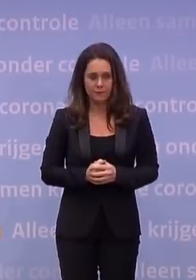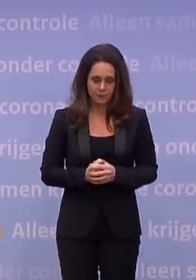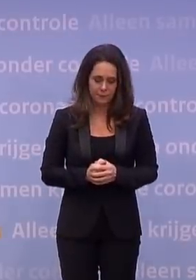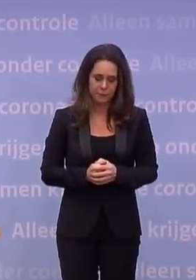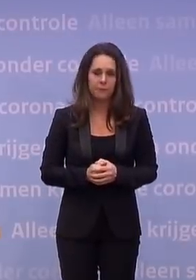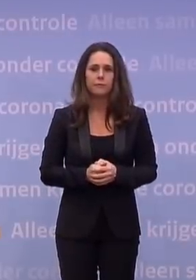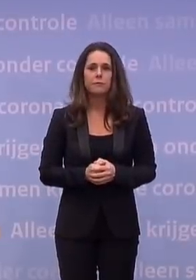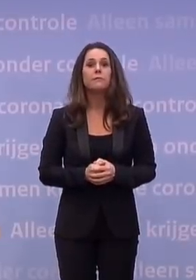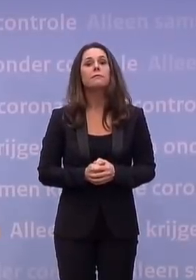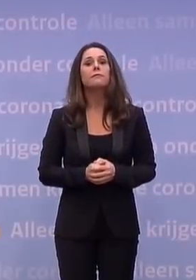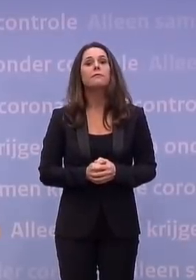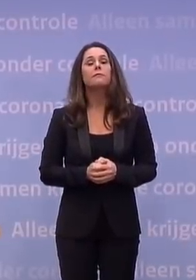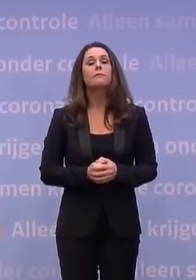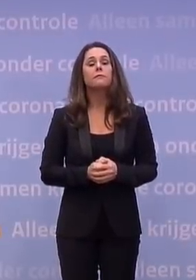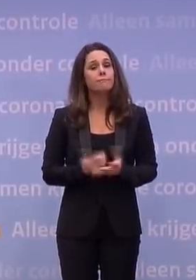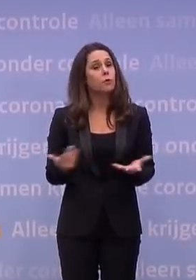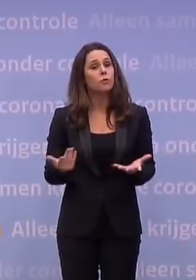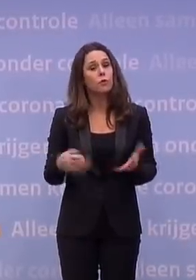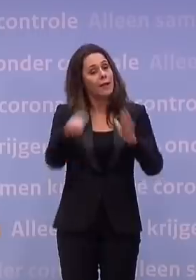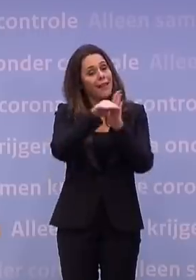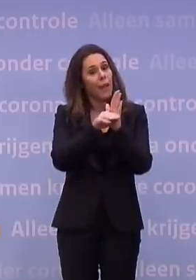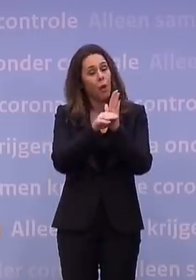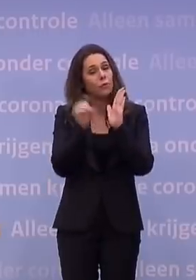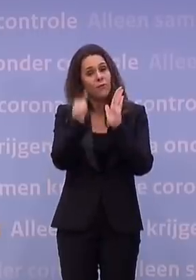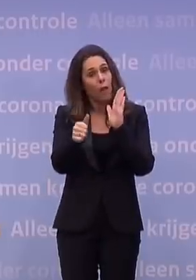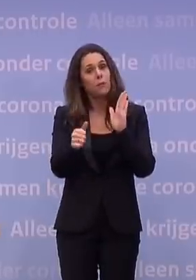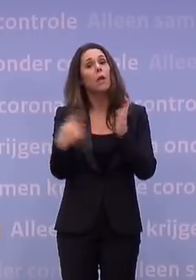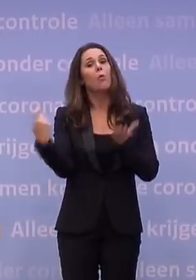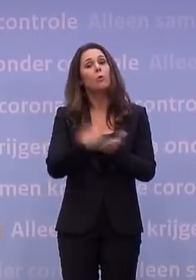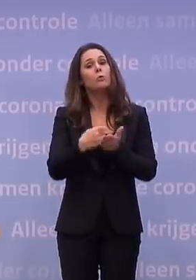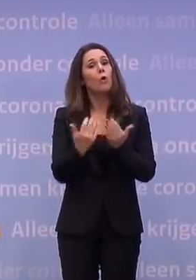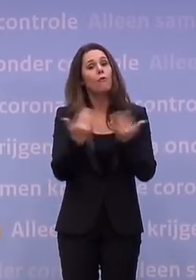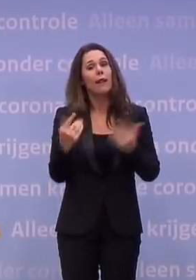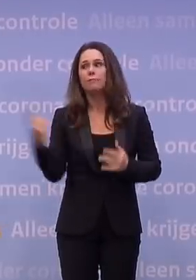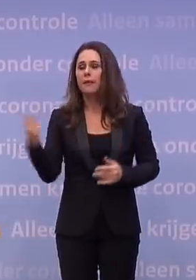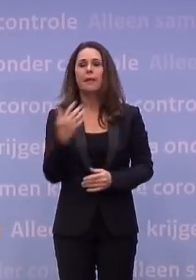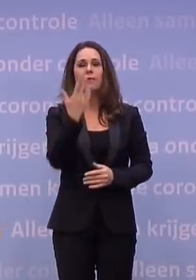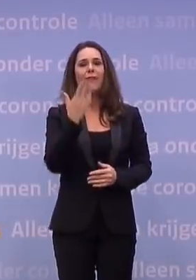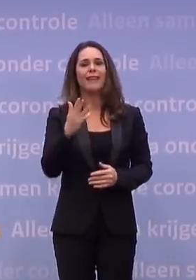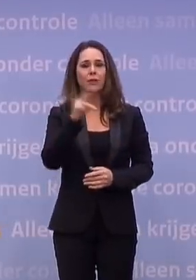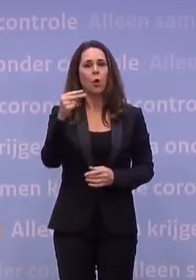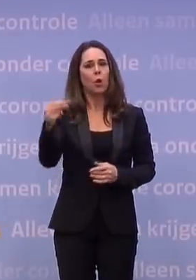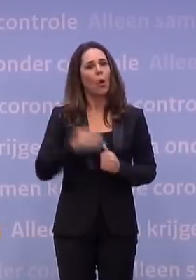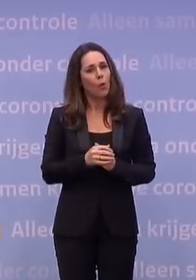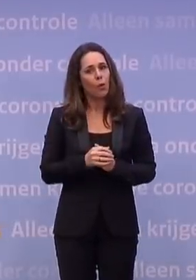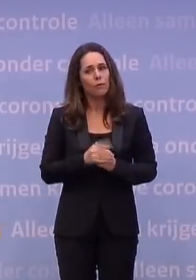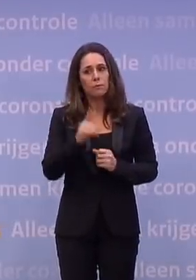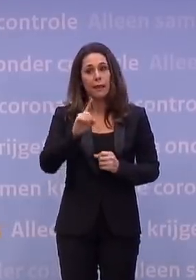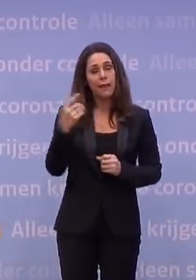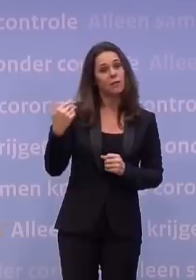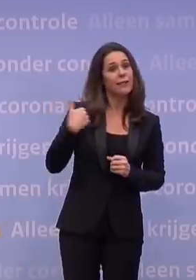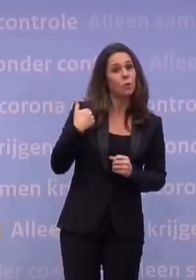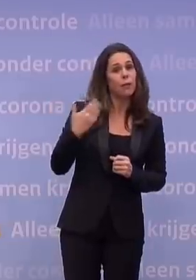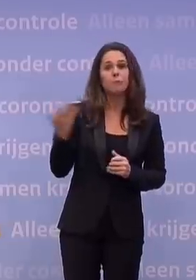boete als je toch wel je dus niet aan die regels houdt? 95 euro, zei ik net. Ah, juist. Oké. En krijg je dan eerst een waarschuwing?